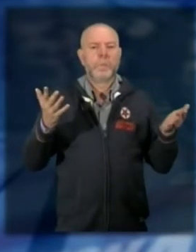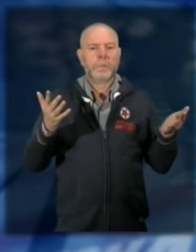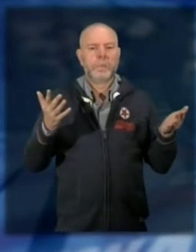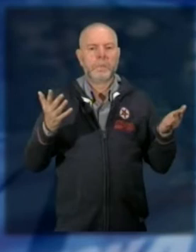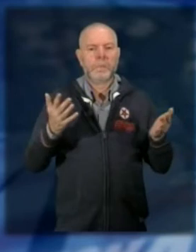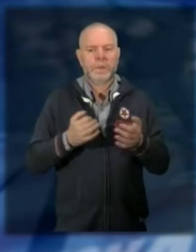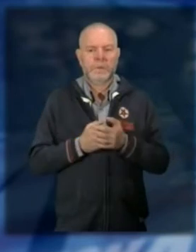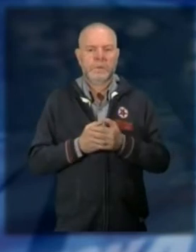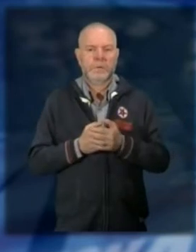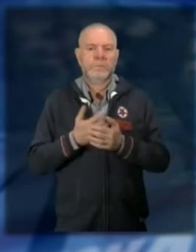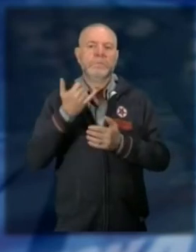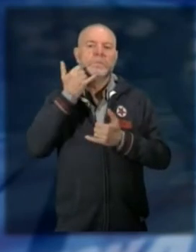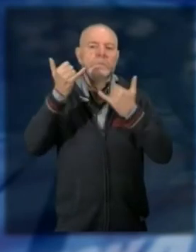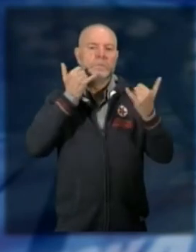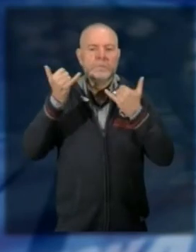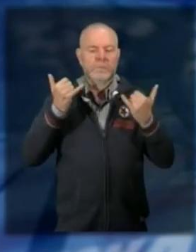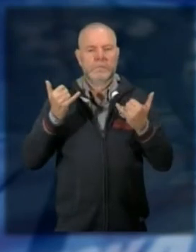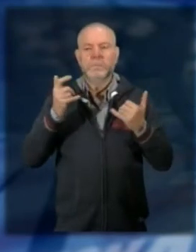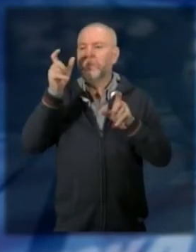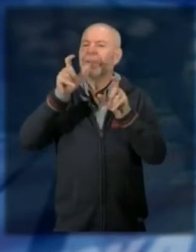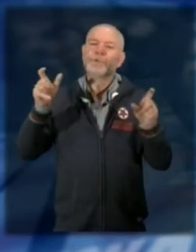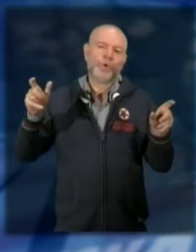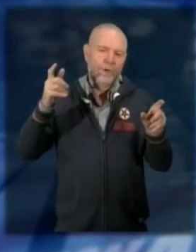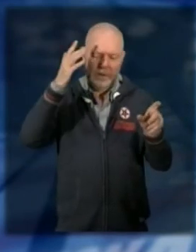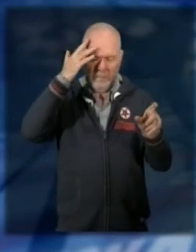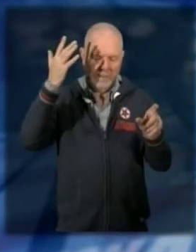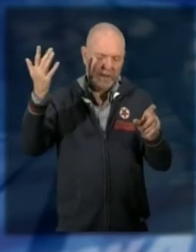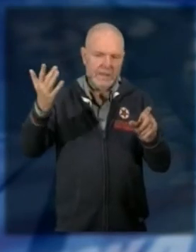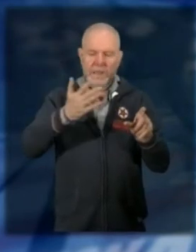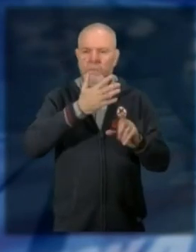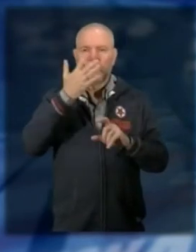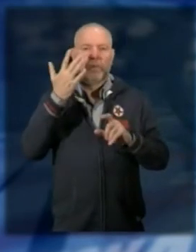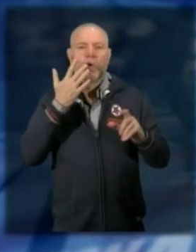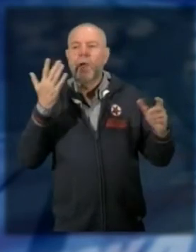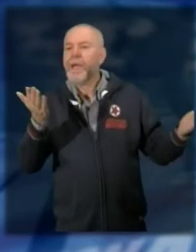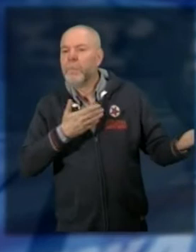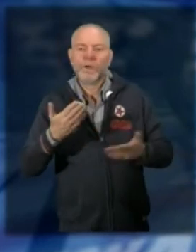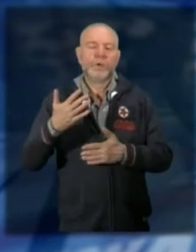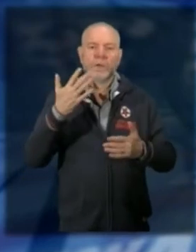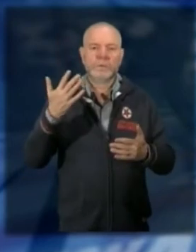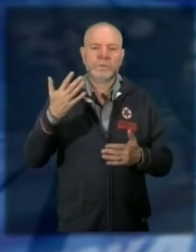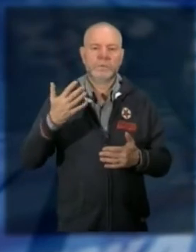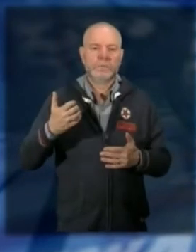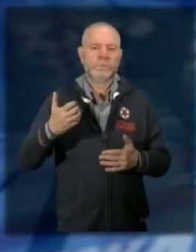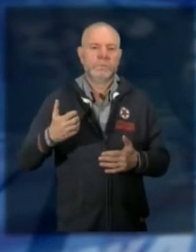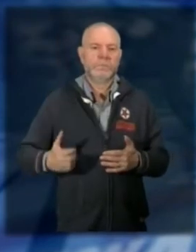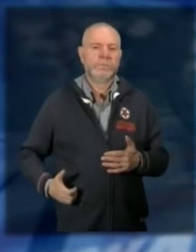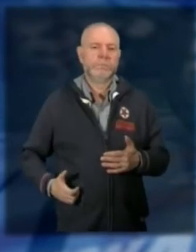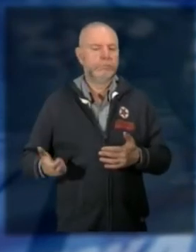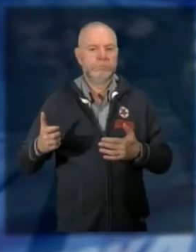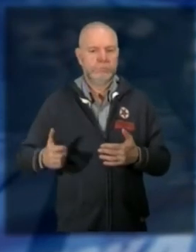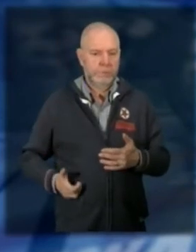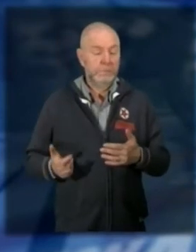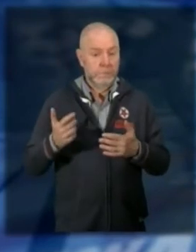sostanzialmente di allertamento telefonico quindi le persone in caso di emergenza riceveranno da ciascuno dei 17 comuni